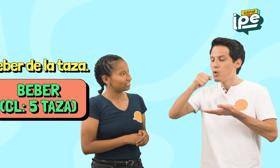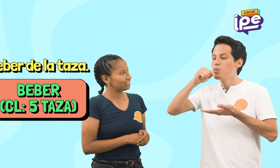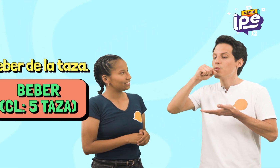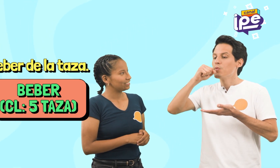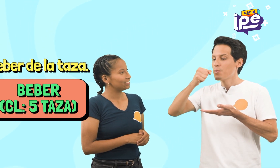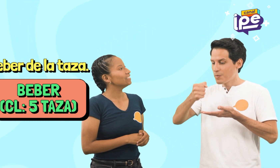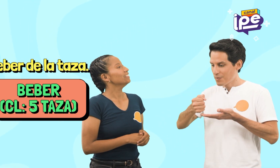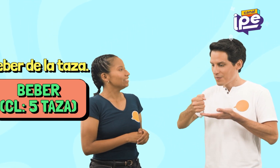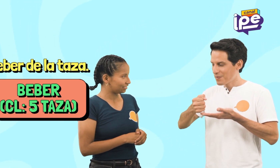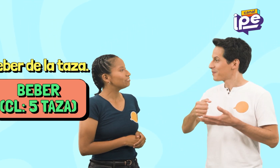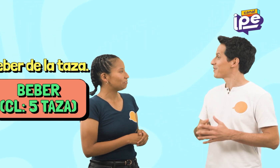Beber de la taza